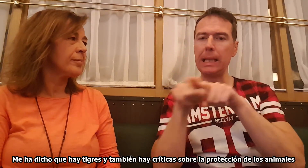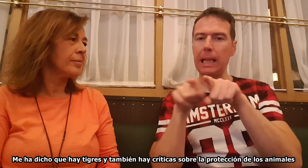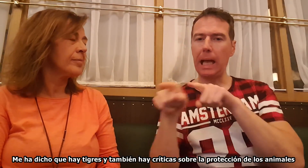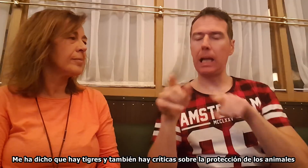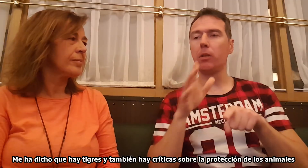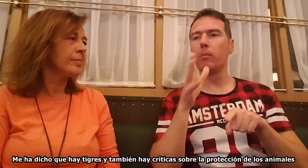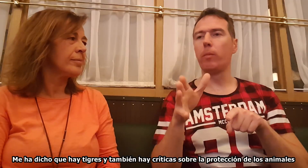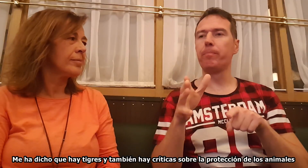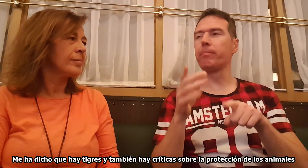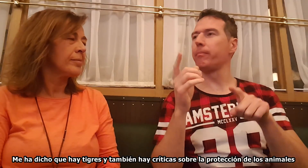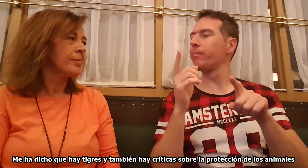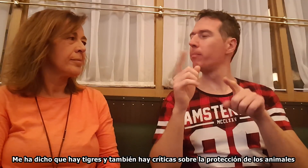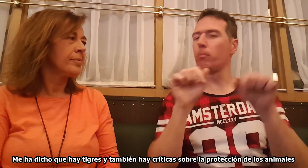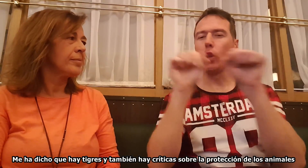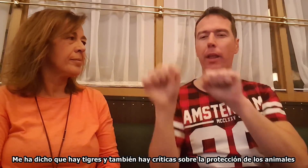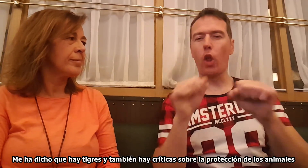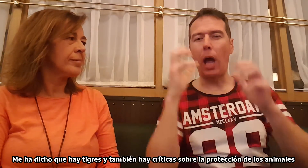críticas sobre la protección de los animales.